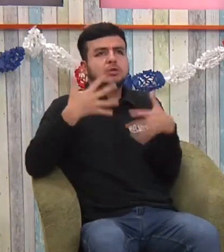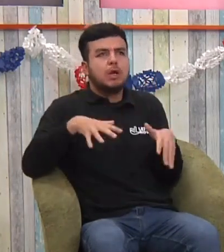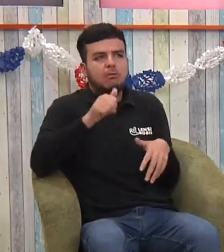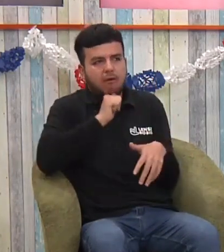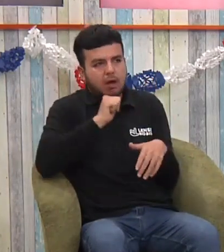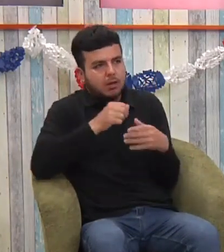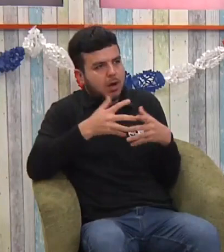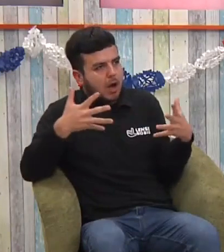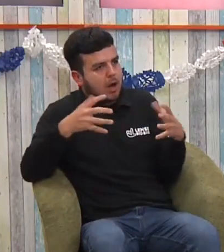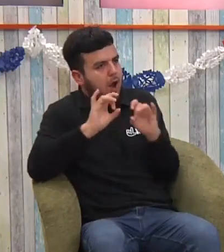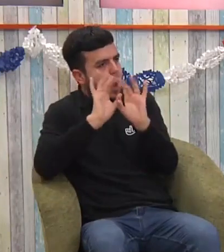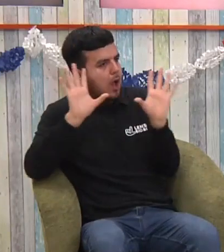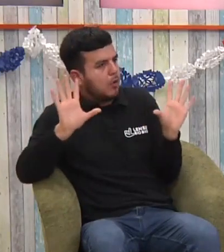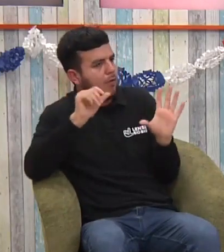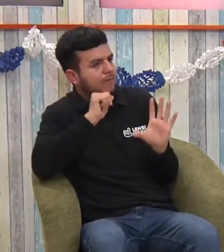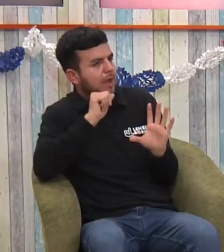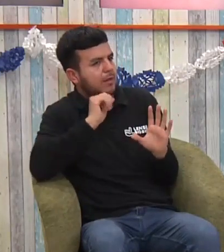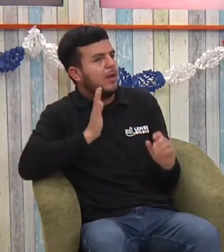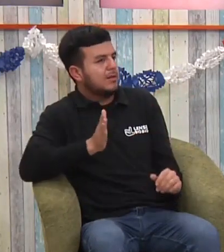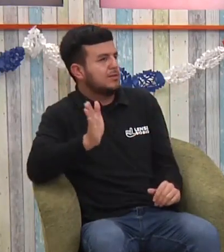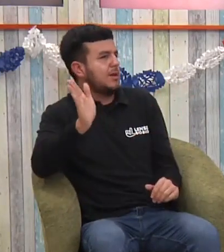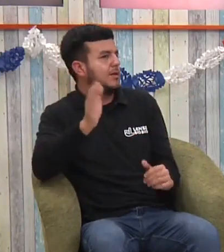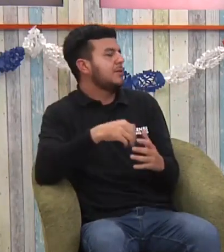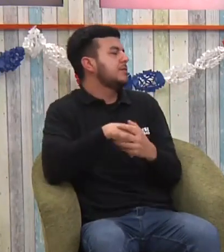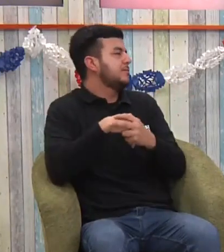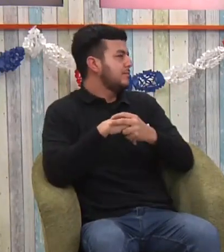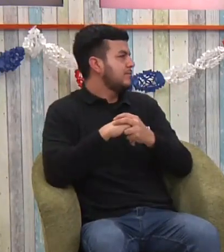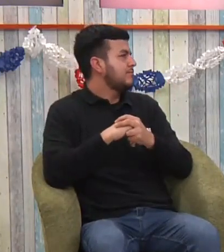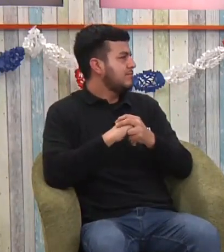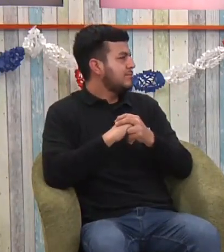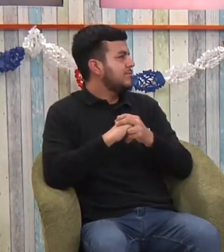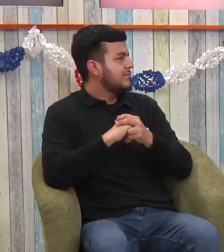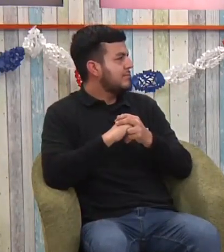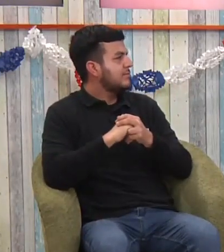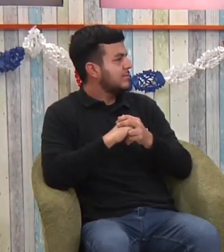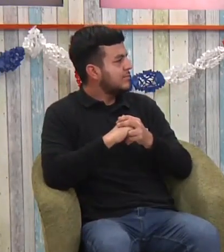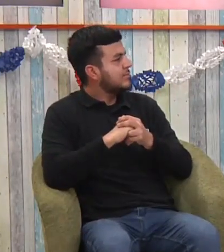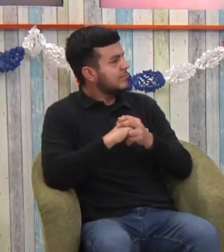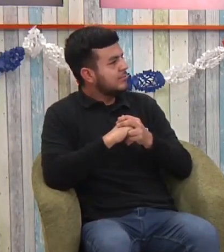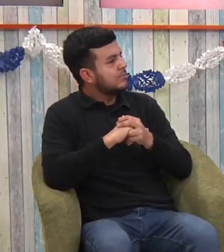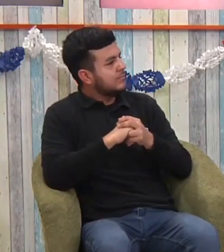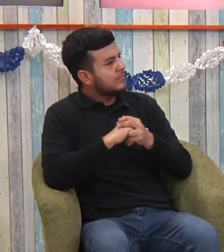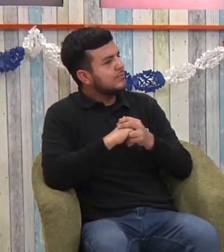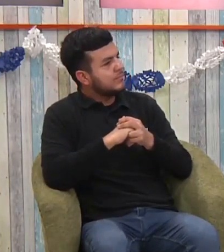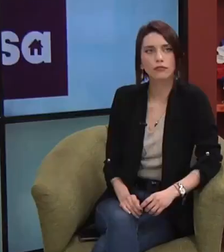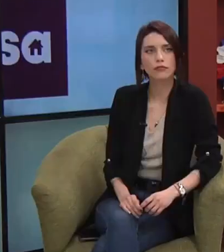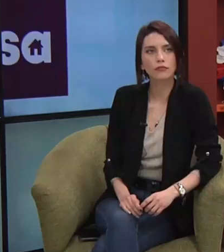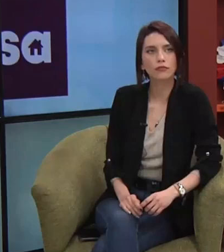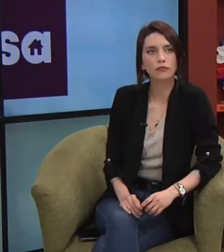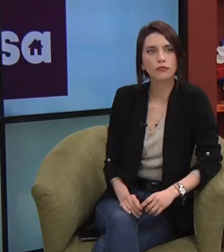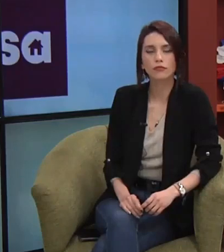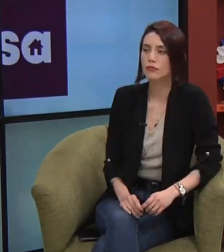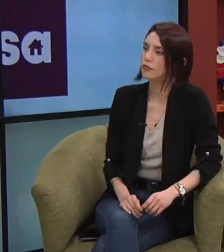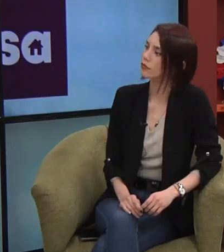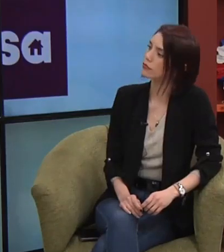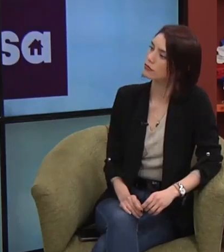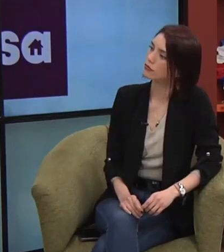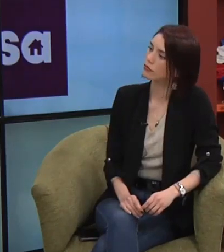sordas, el que hayan personas que sepan lengua de señas, permite que esto avance, finalmente. Y con respecto a la institucionalidad, claro, hablábamos de las personas ciegas y tenemos a